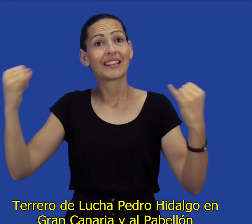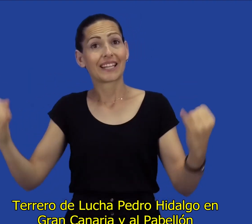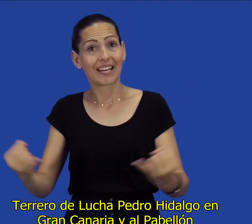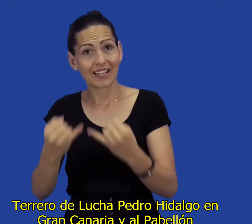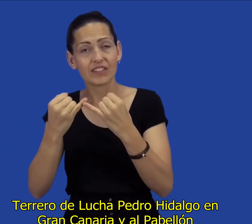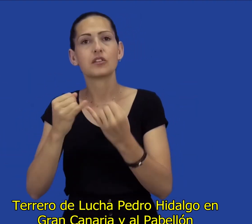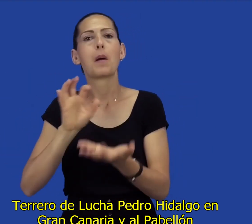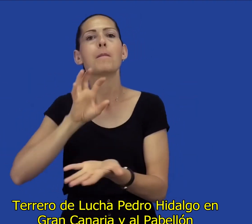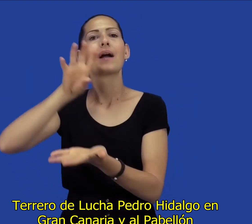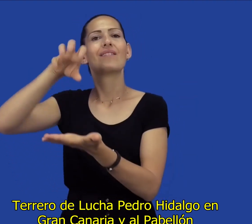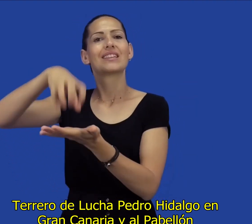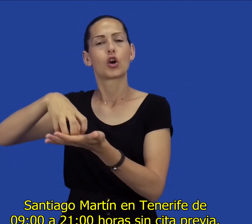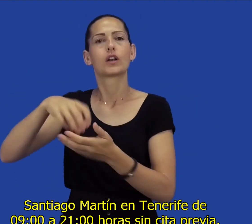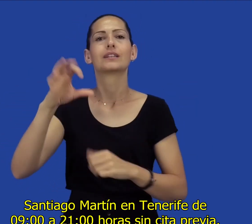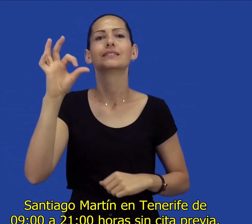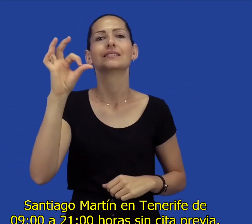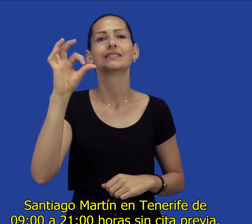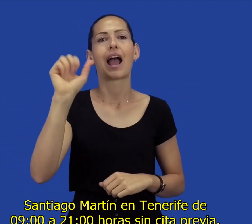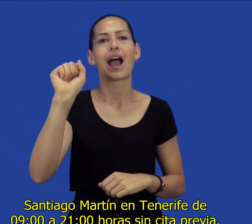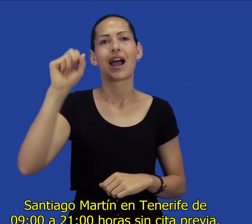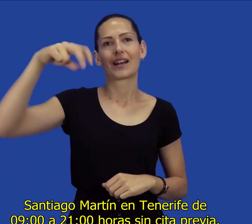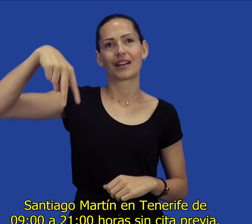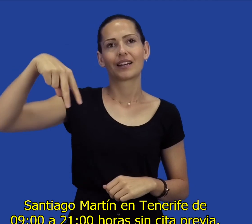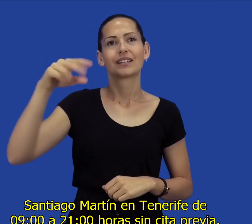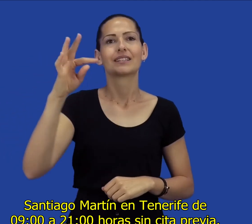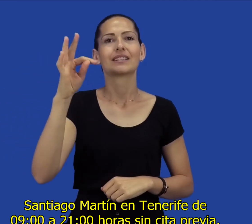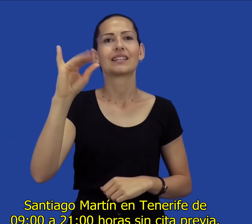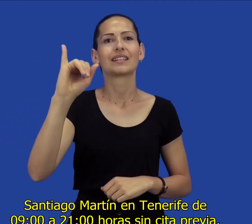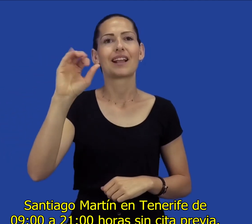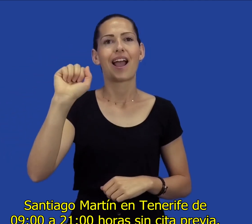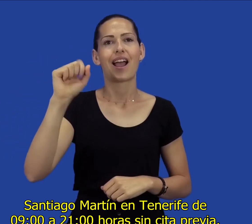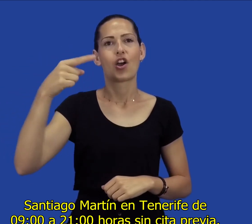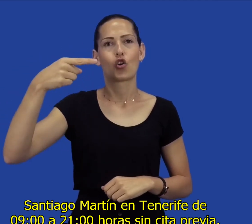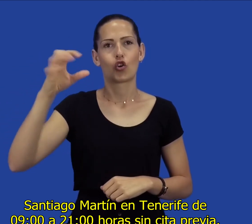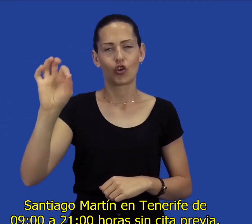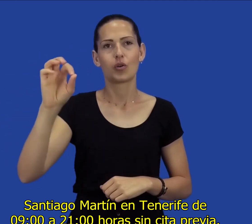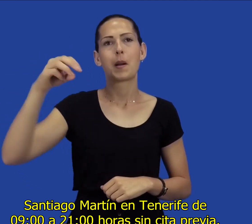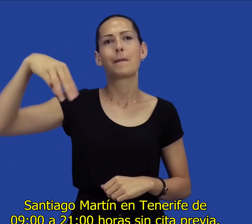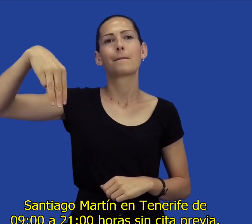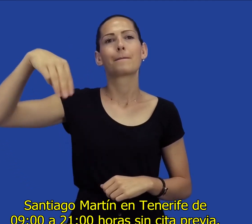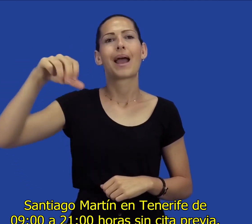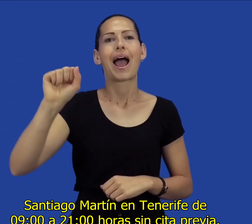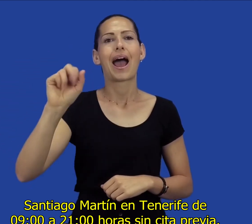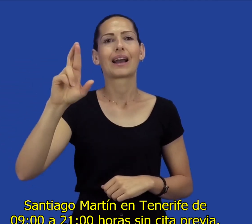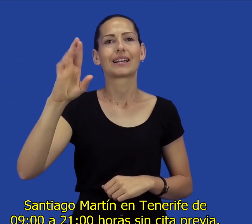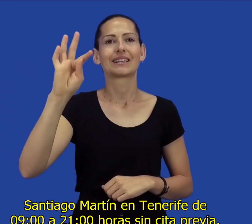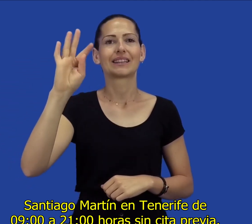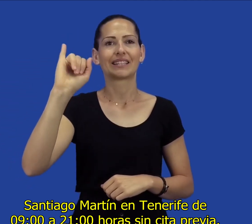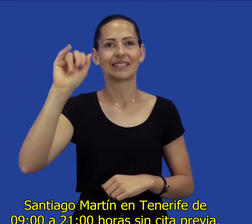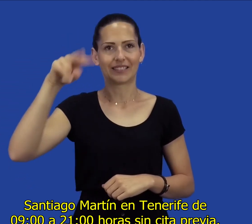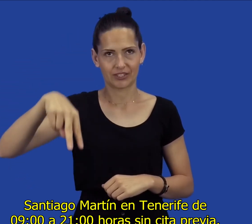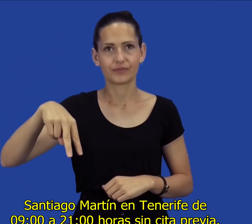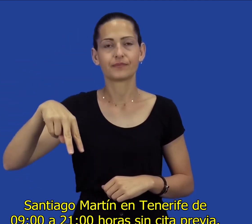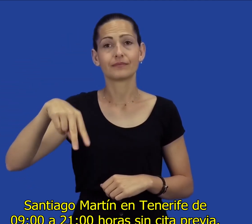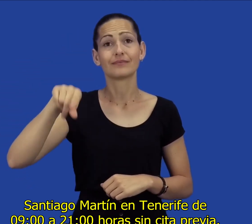pabellón Santiago Martín en Tenerife de las 9 de la mañana a las 9 de la noche